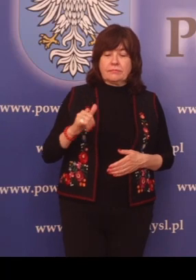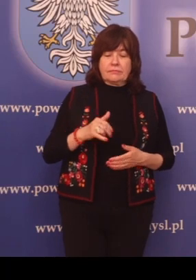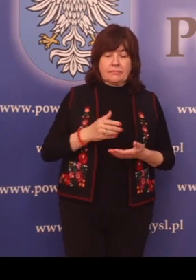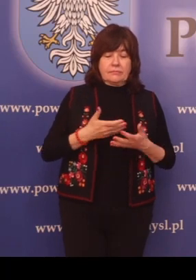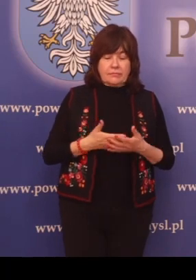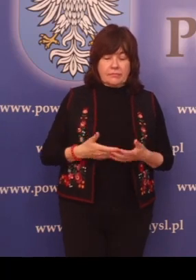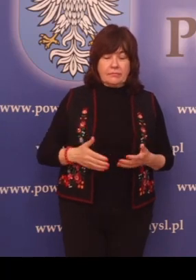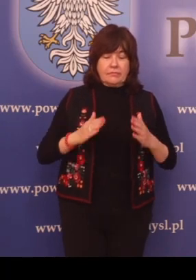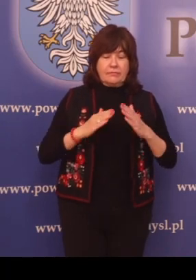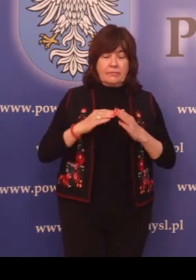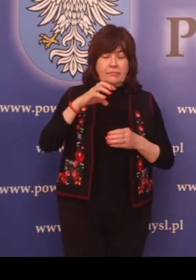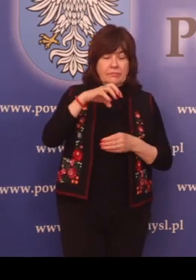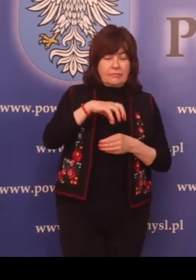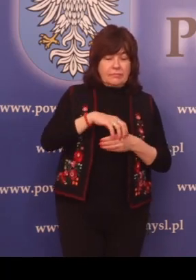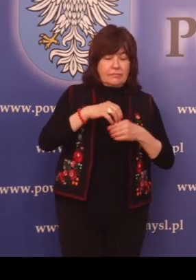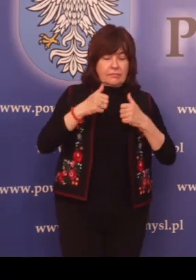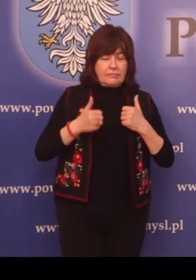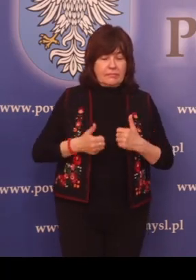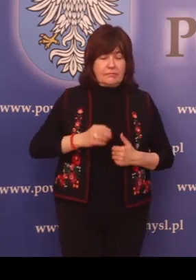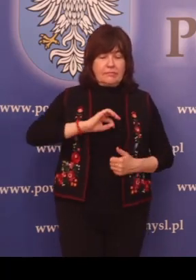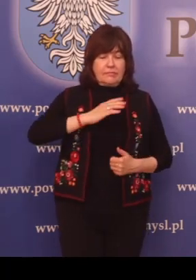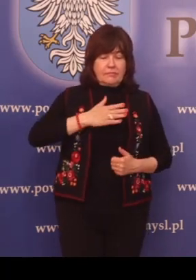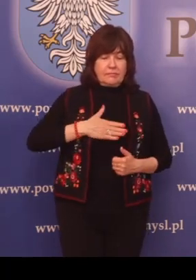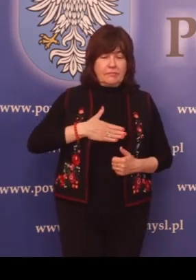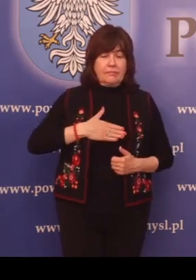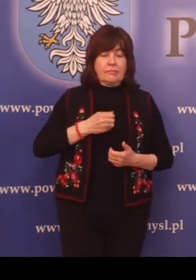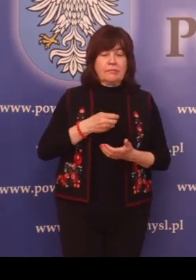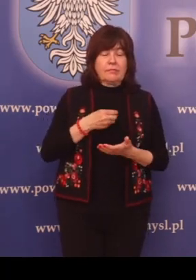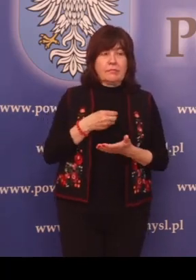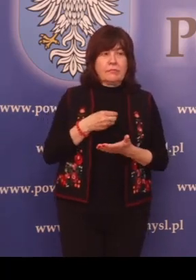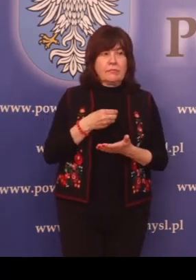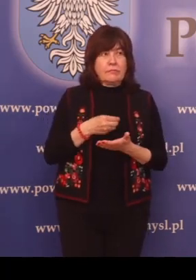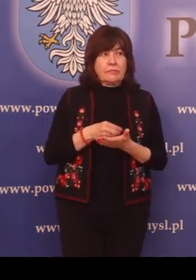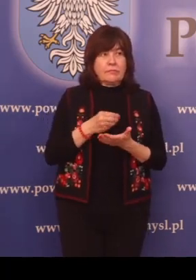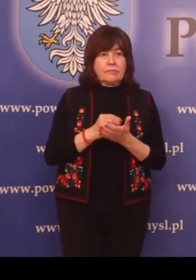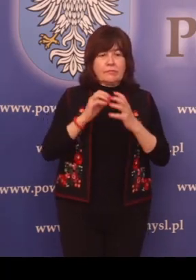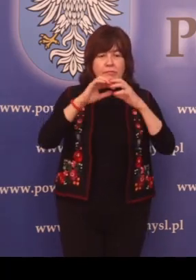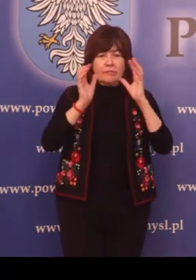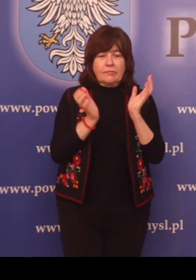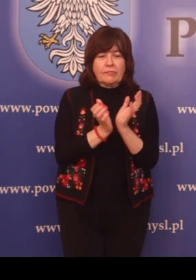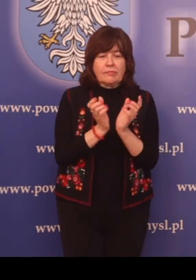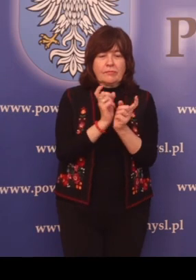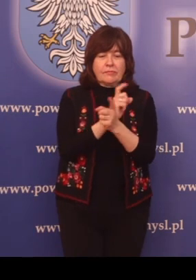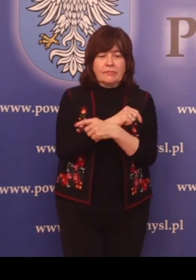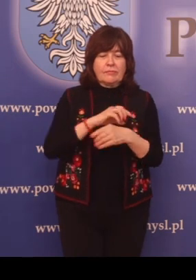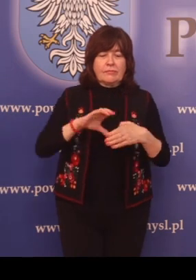stanowiącej własność Skarbu Państwa w prawo własności.